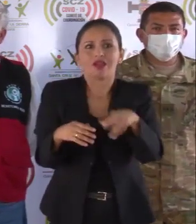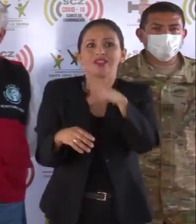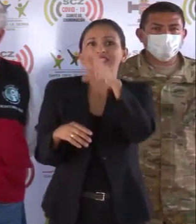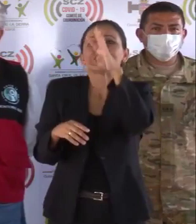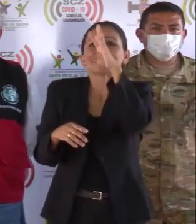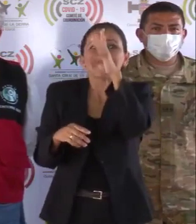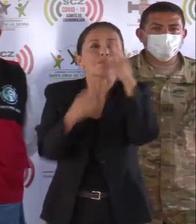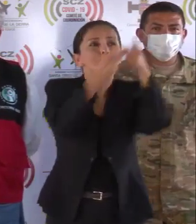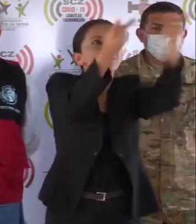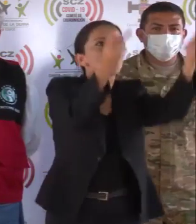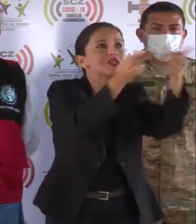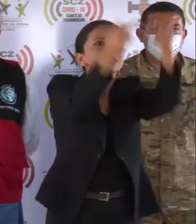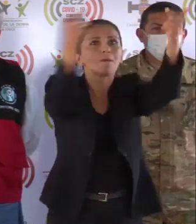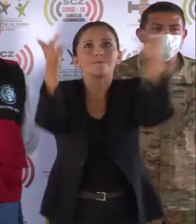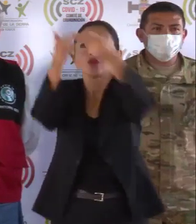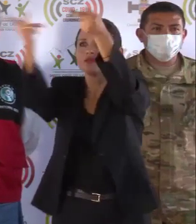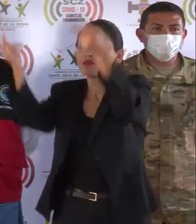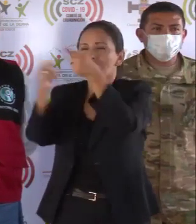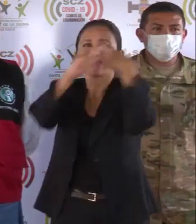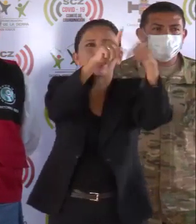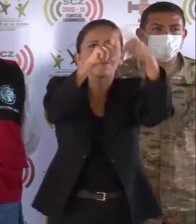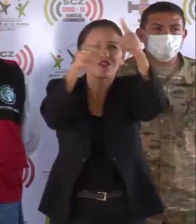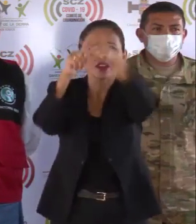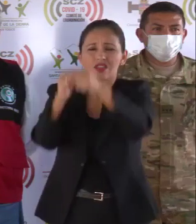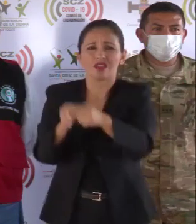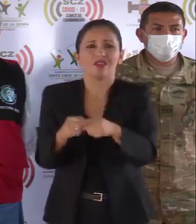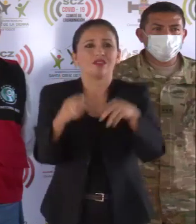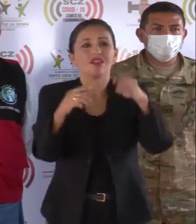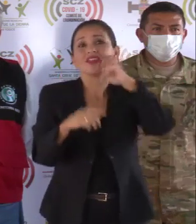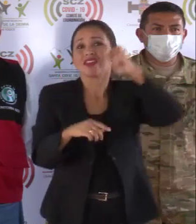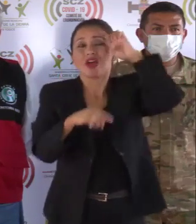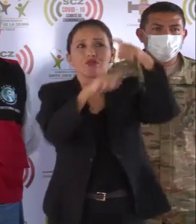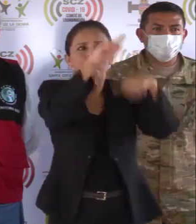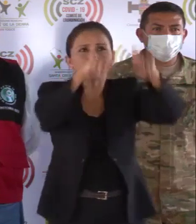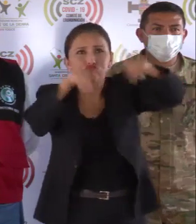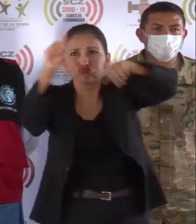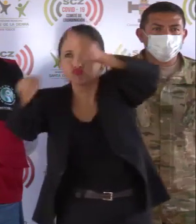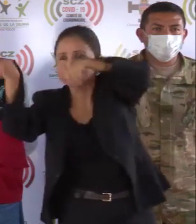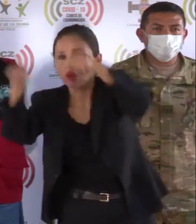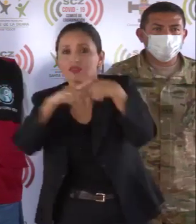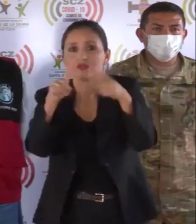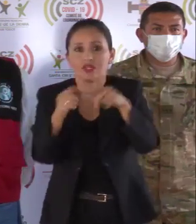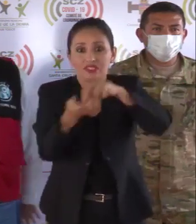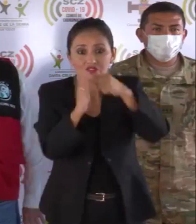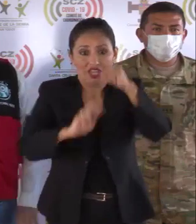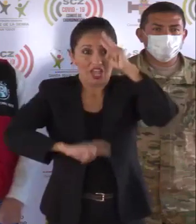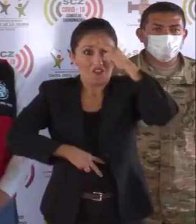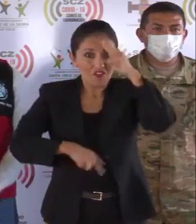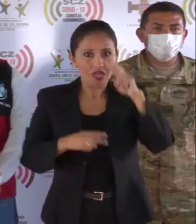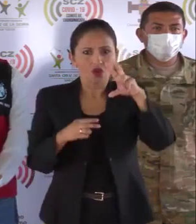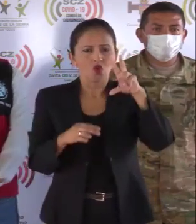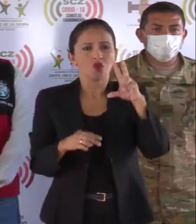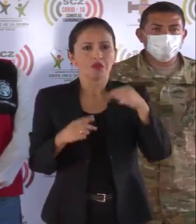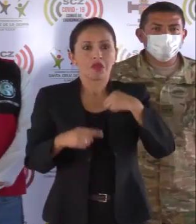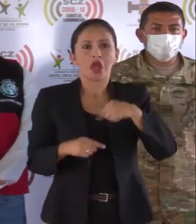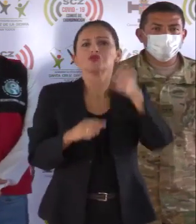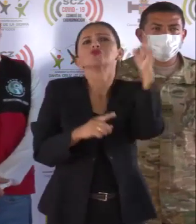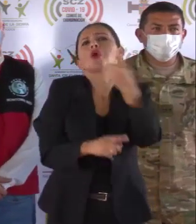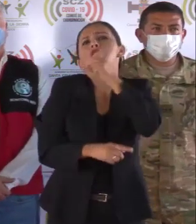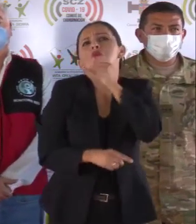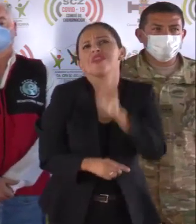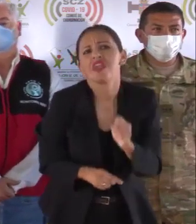6 de las 15 provincias y en diferentes rasgos de edad, lo que demuestra que el virus no discrimina